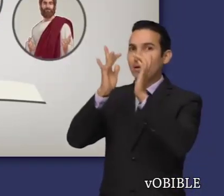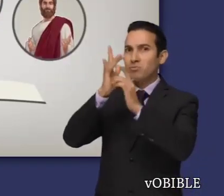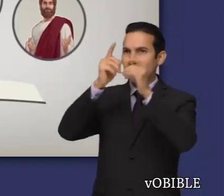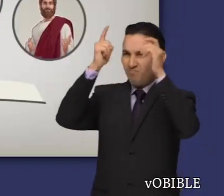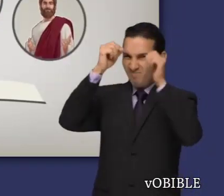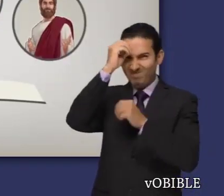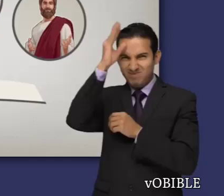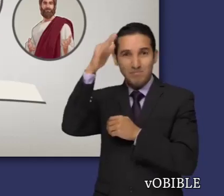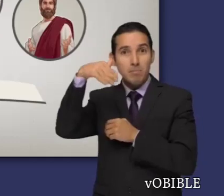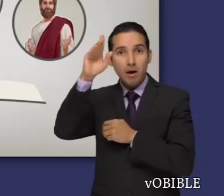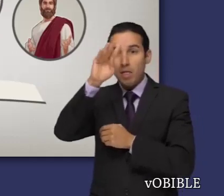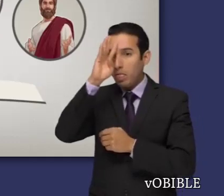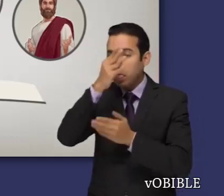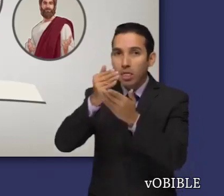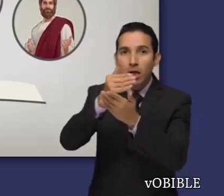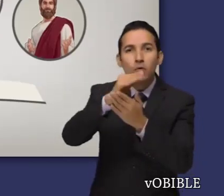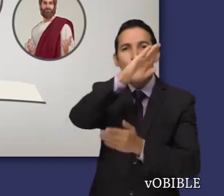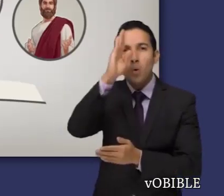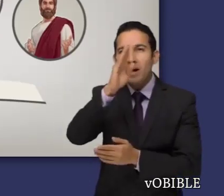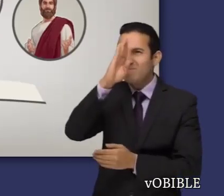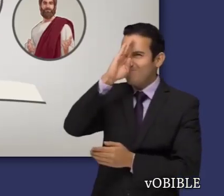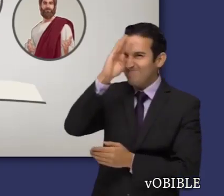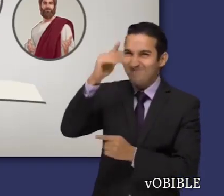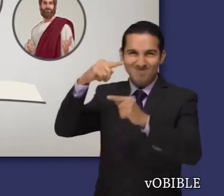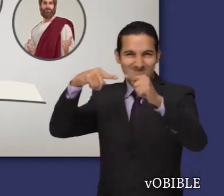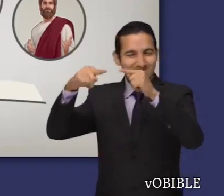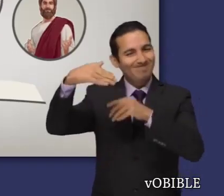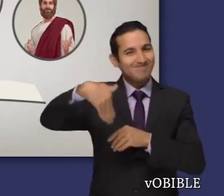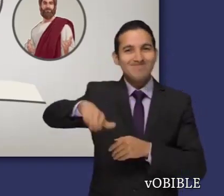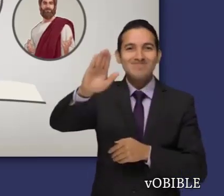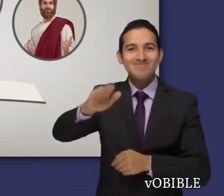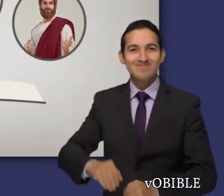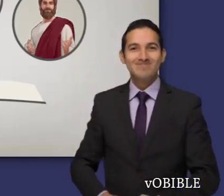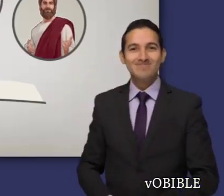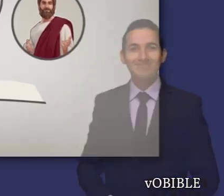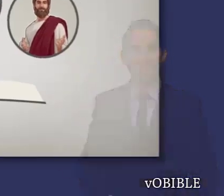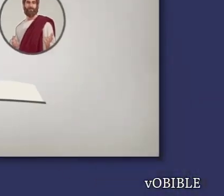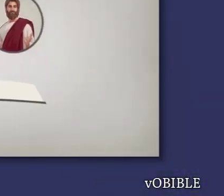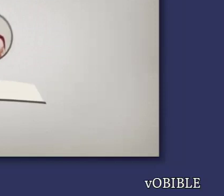y que nunca se hará corrupto. Jesucristo, el rey del reino de Dios.